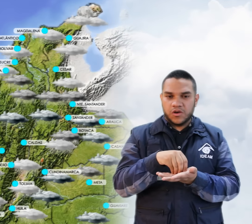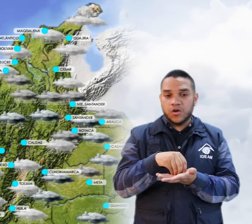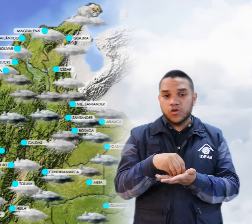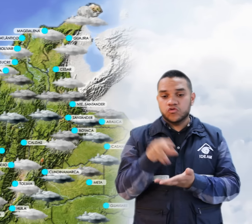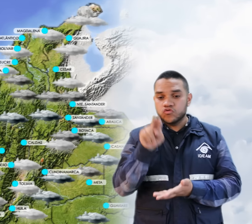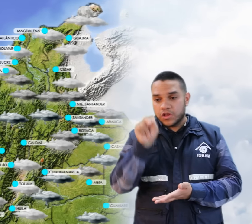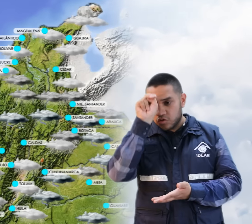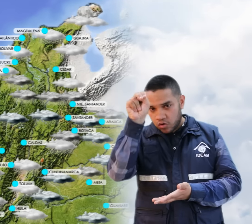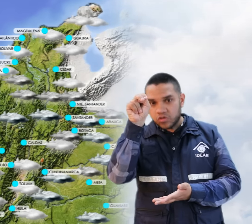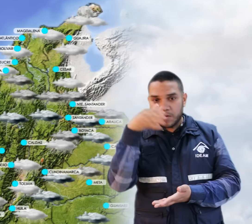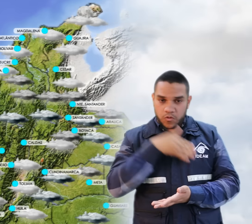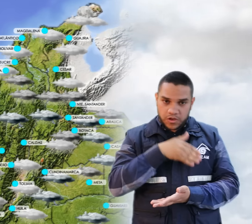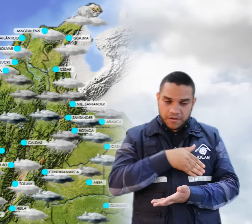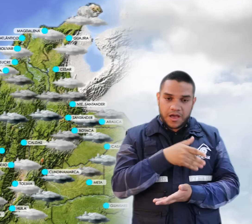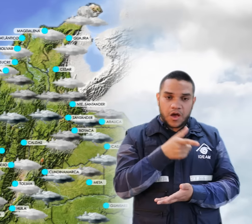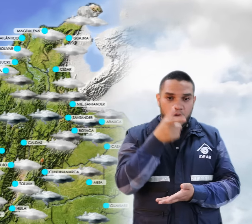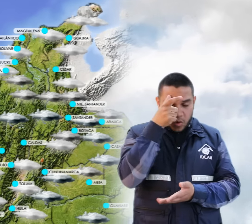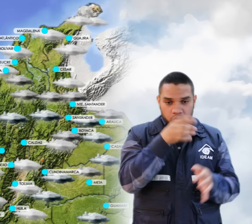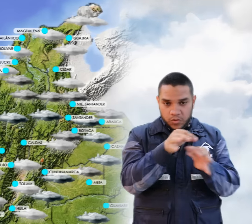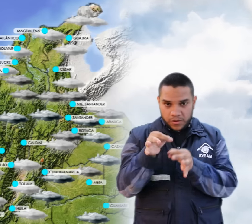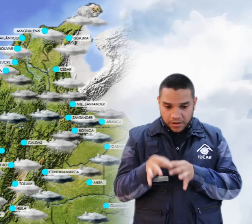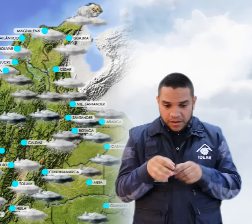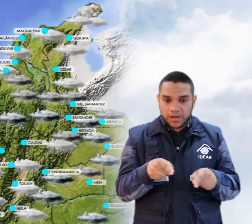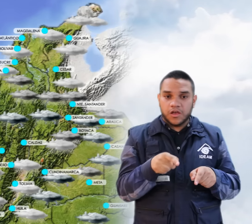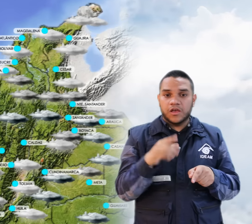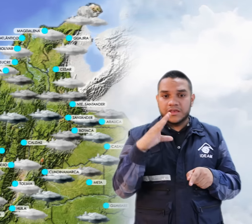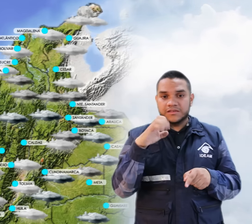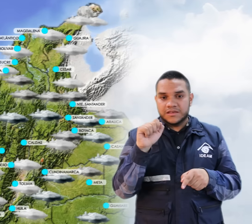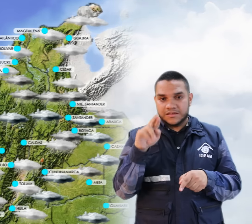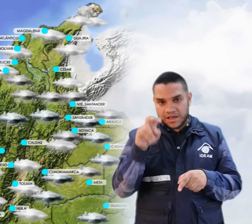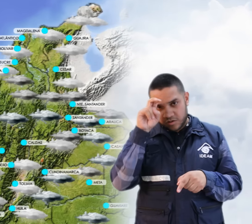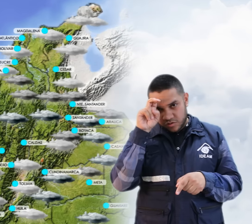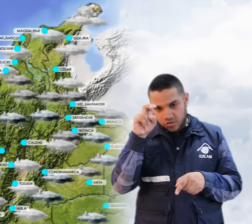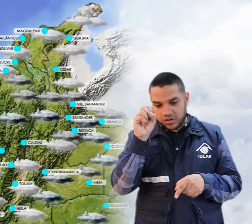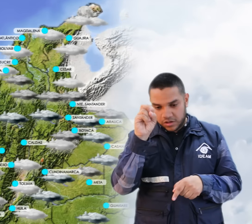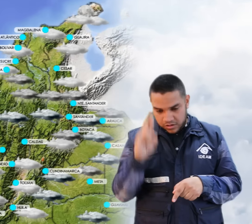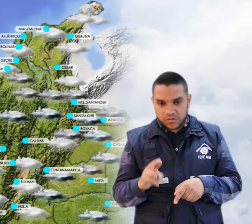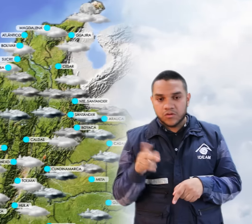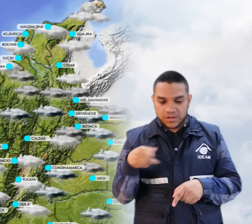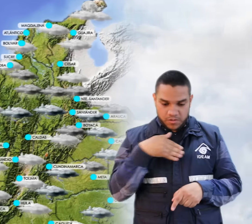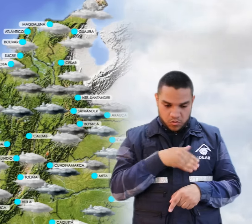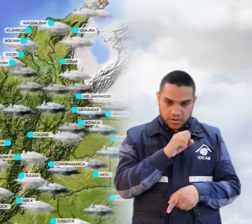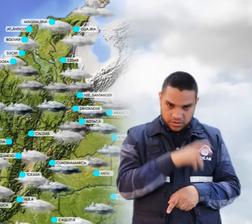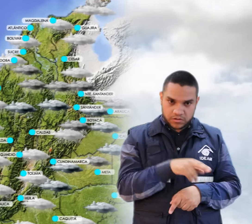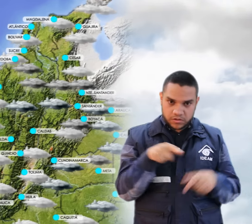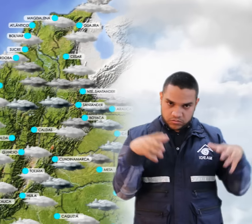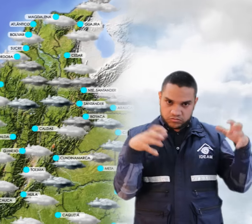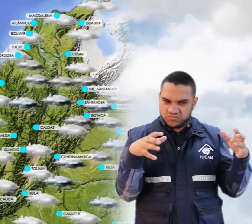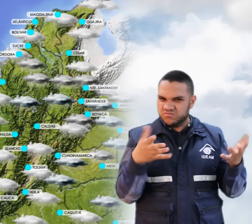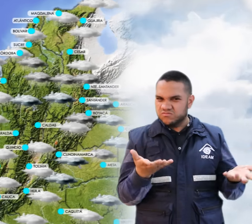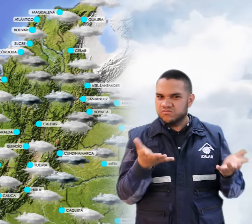Sucre y de Bolívar, sectores de Córdoba, norte y sur de Cesar y sectores del sur de Bolívar. Hacia sectores